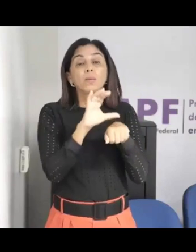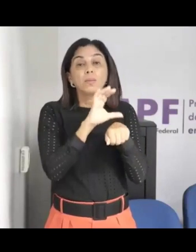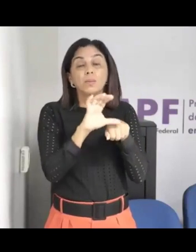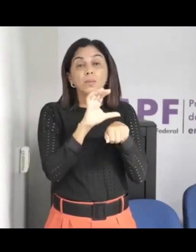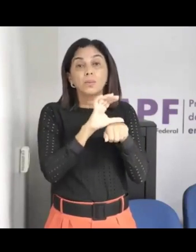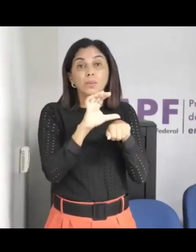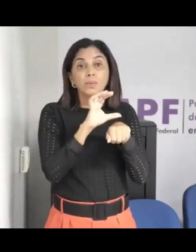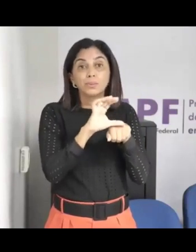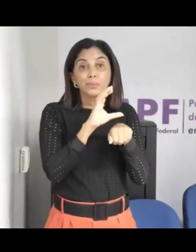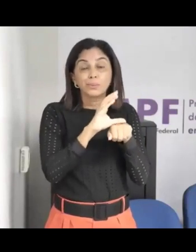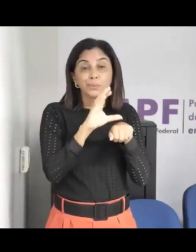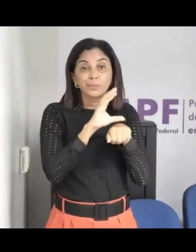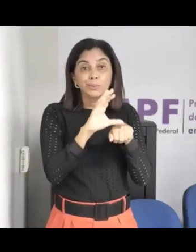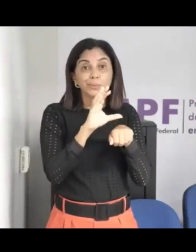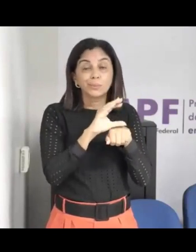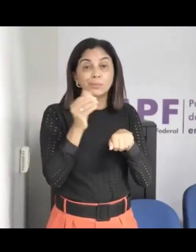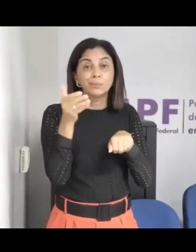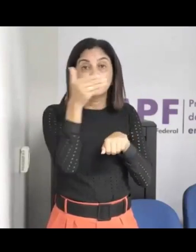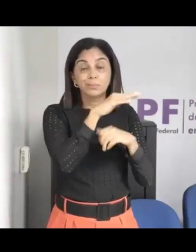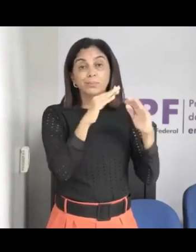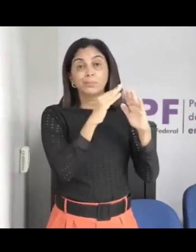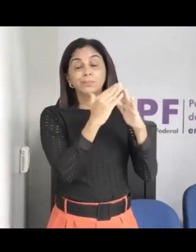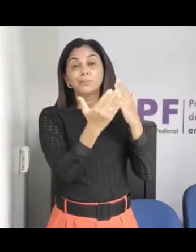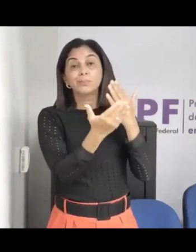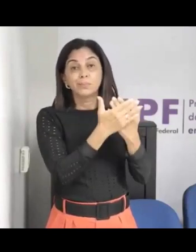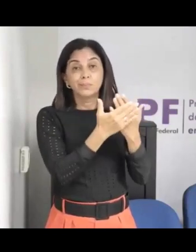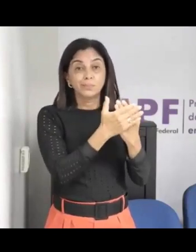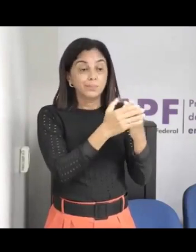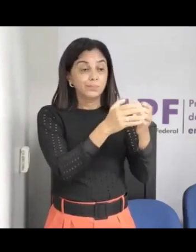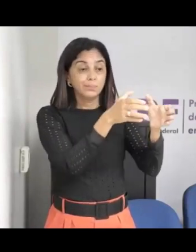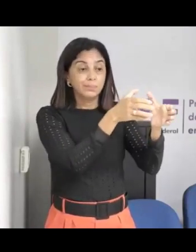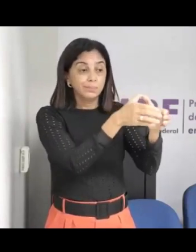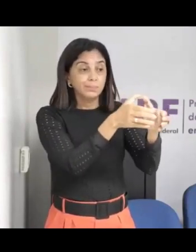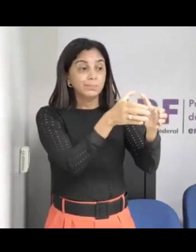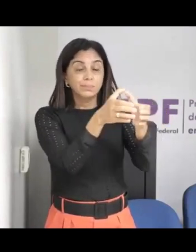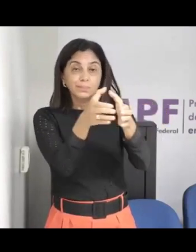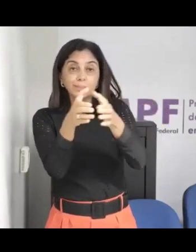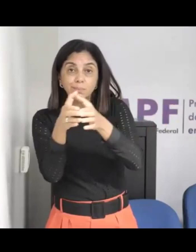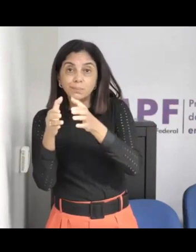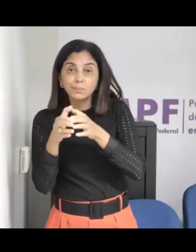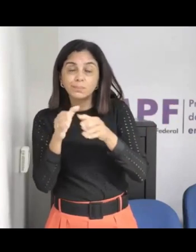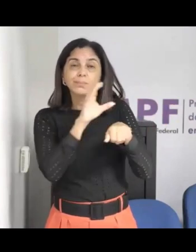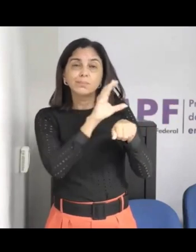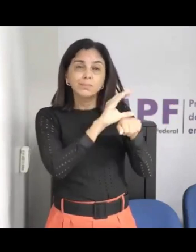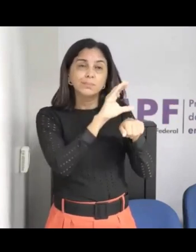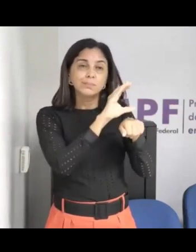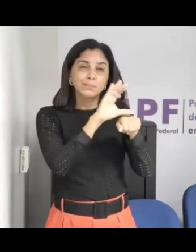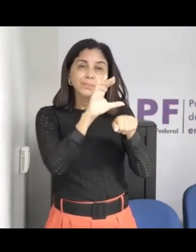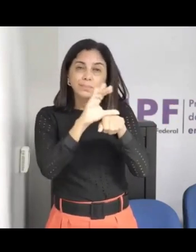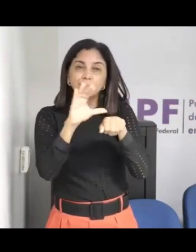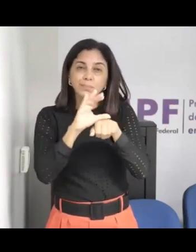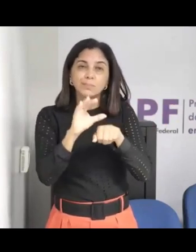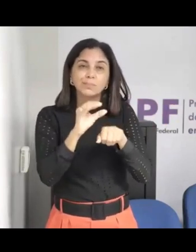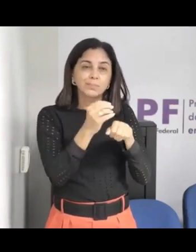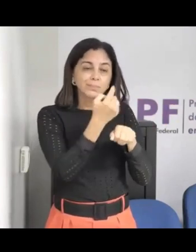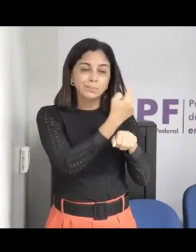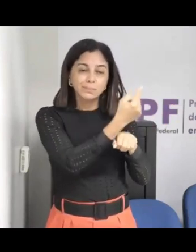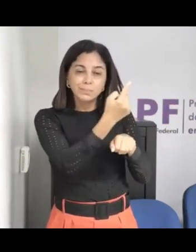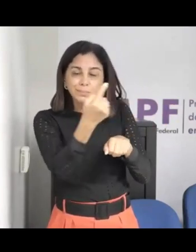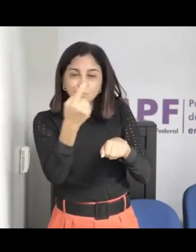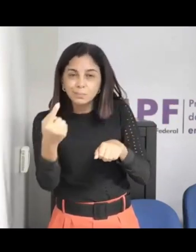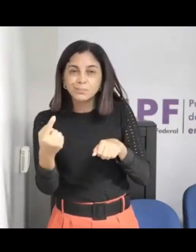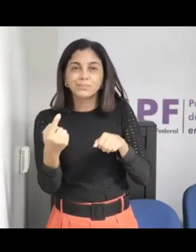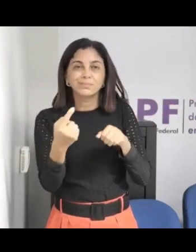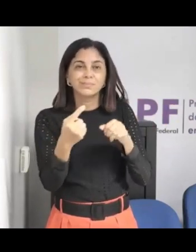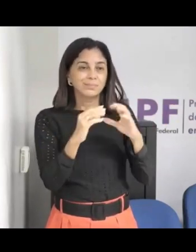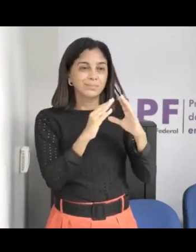nas salas de aula, né, e nesse curso ele até menciona essa questão de que a escola, toda escola, o pai e a mãe já assinam o